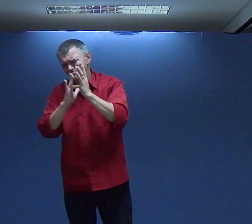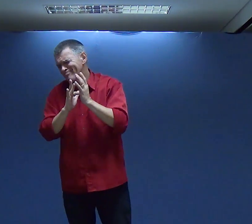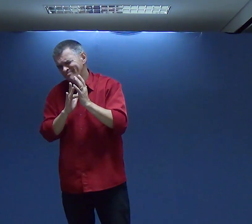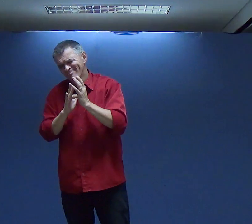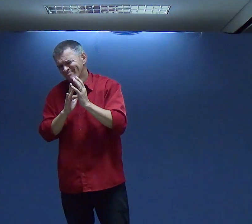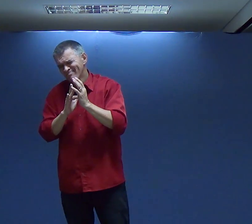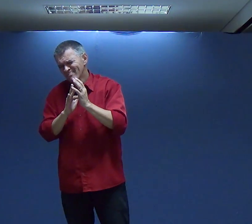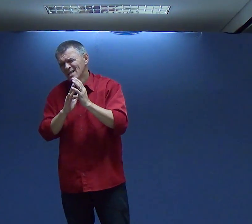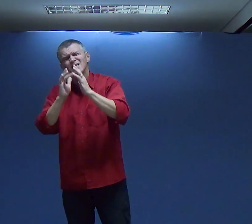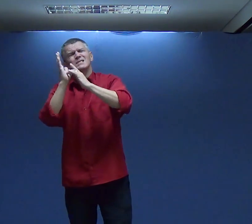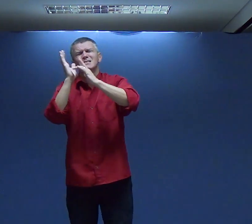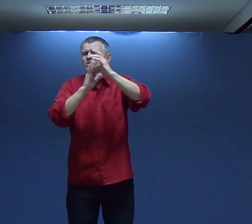Senhor Jesus